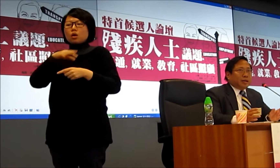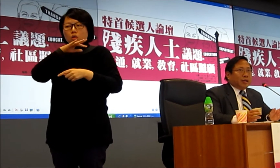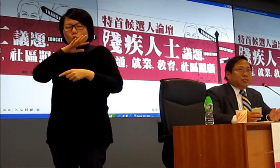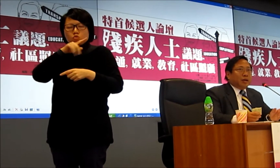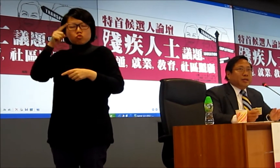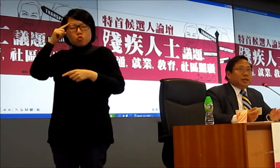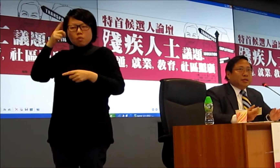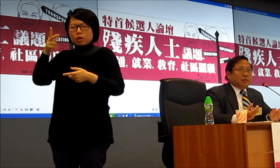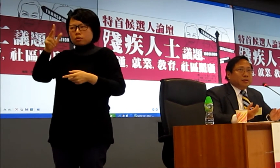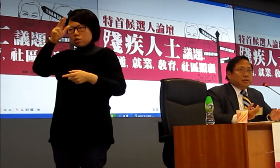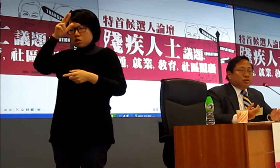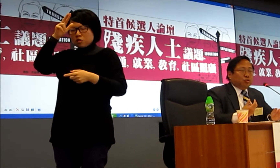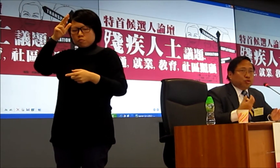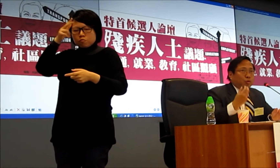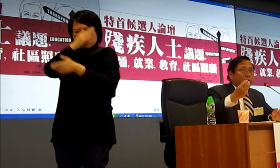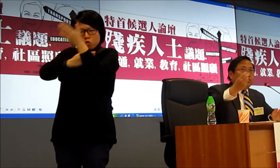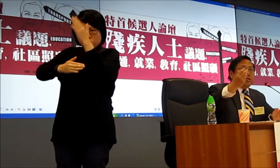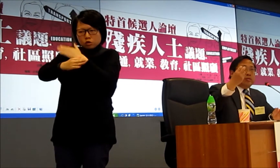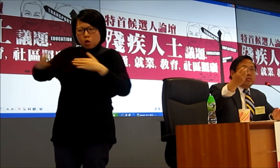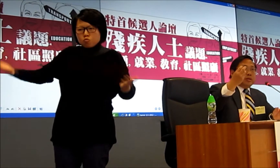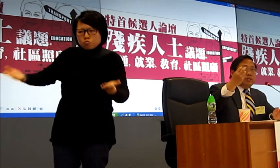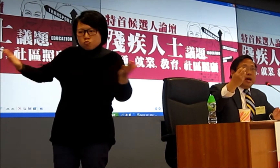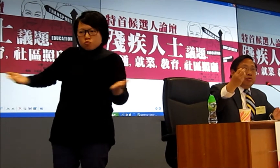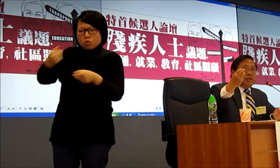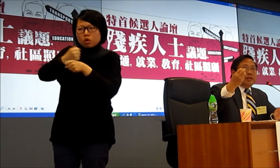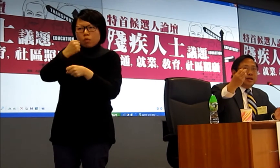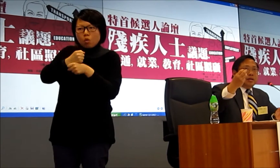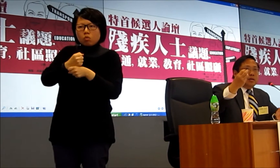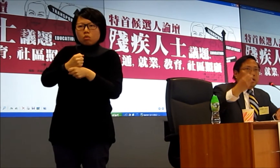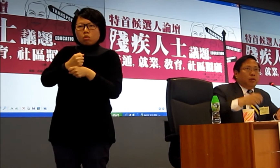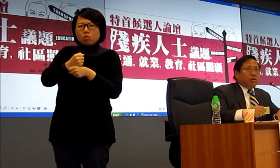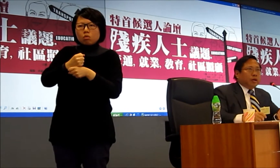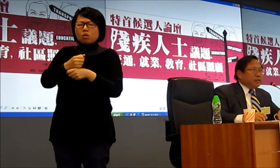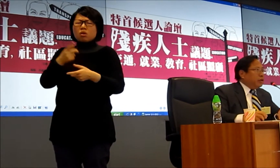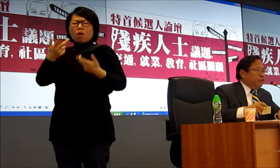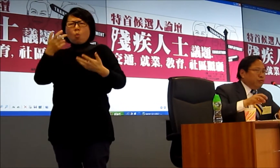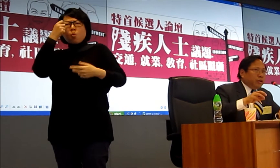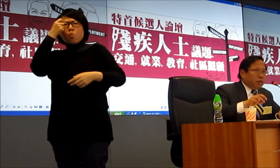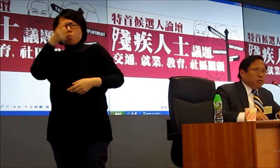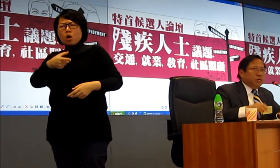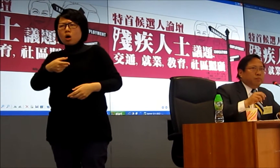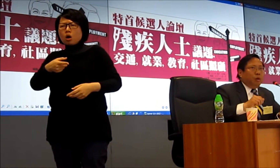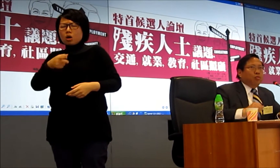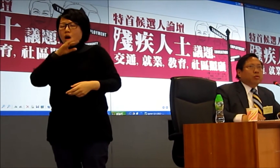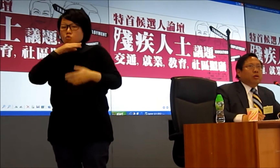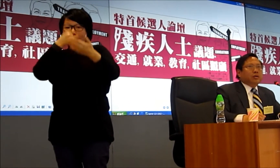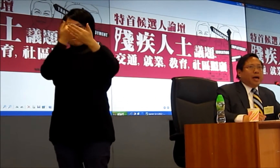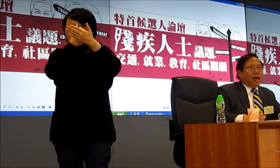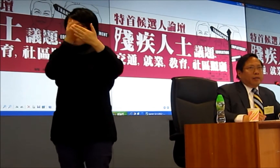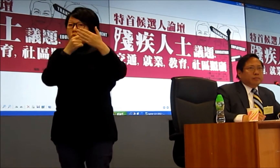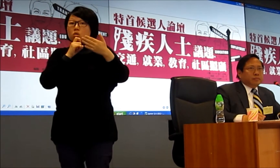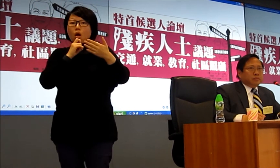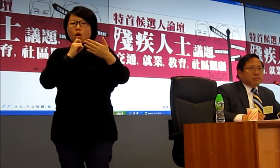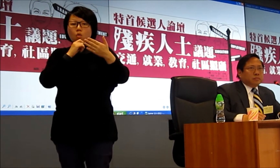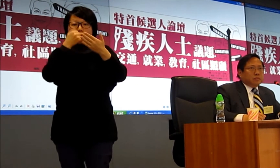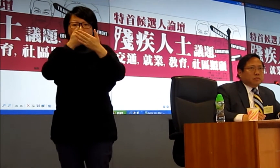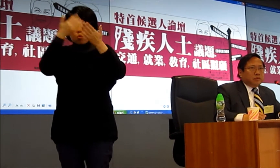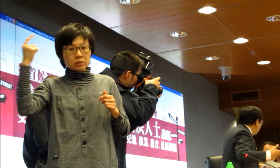大家知道這個例子做了評估之後要扣錢所以我覺得政府應該補過過測